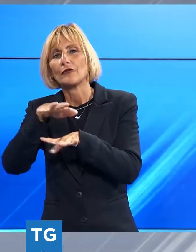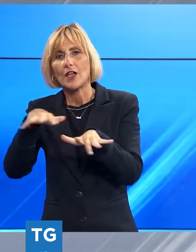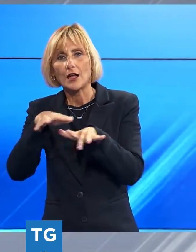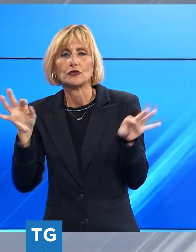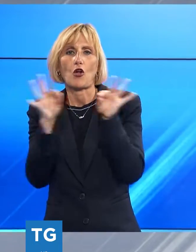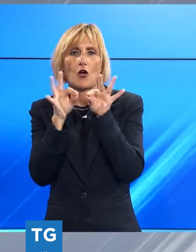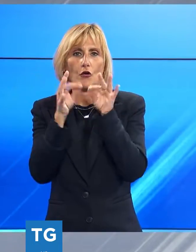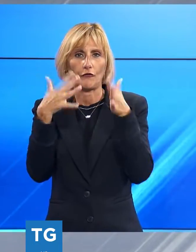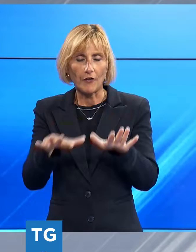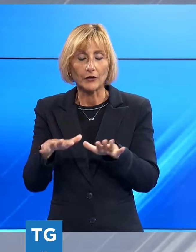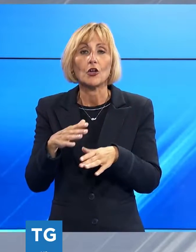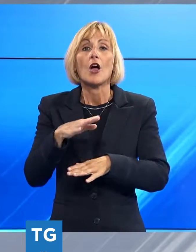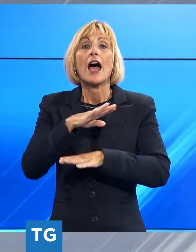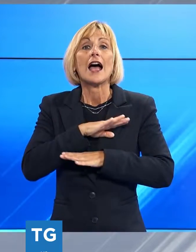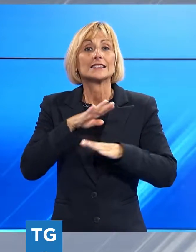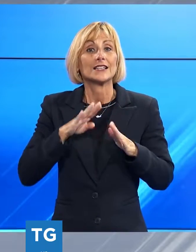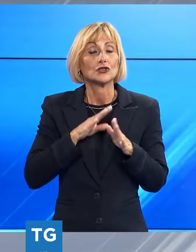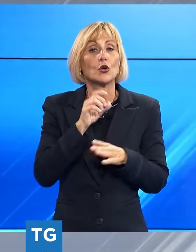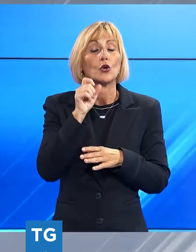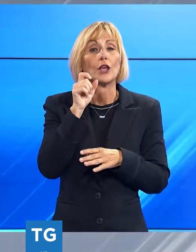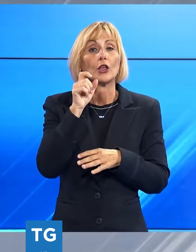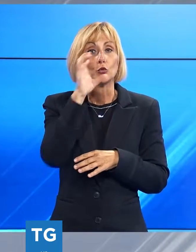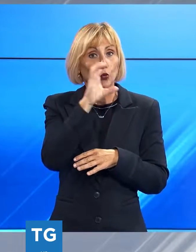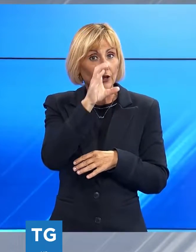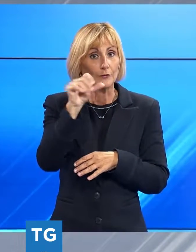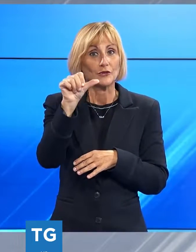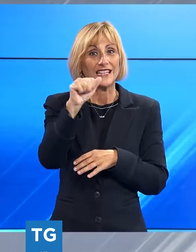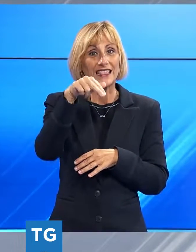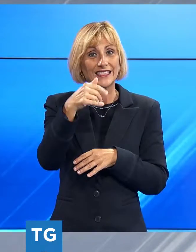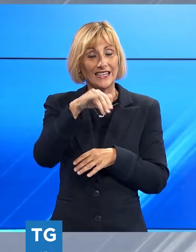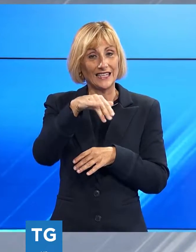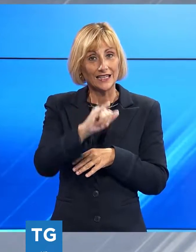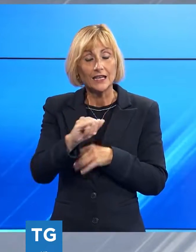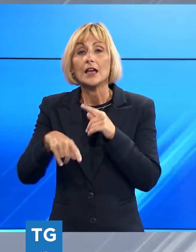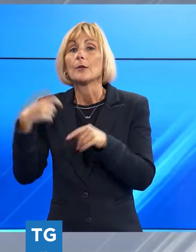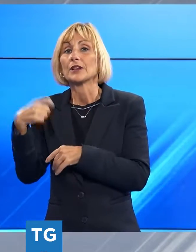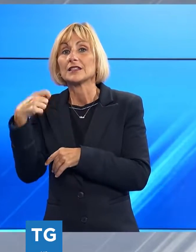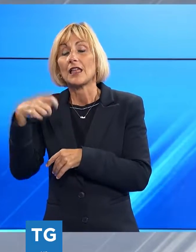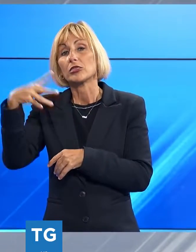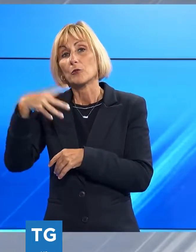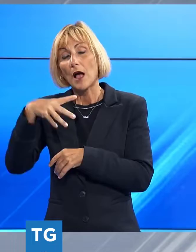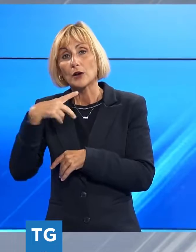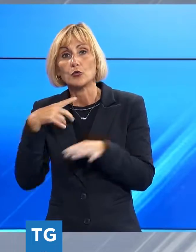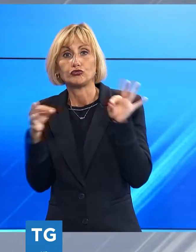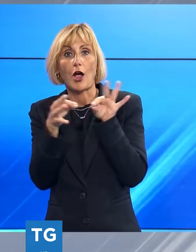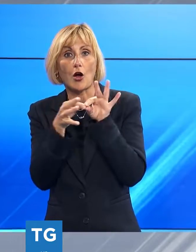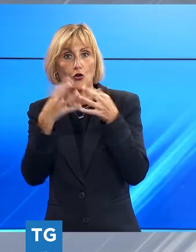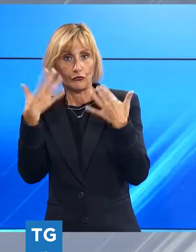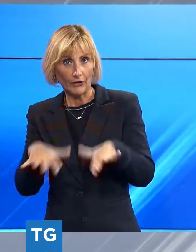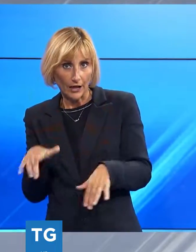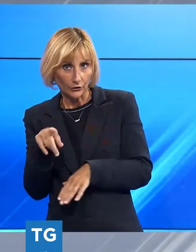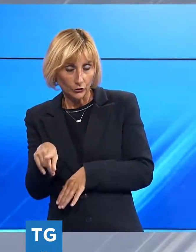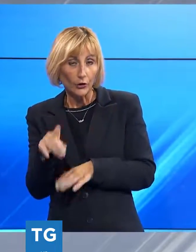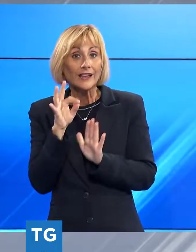riunione fra l'assessore al turismo lucchese, Remo Santini, e la presidente della fondazione, Marialina Marcucci. La data individuata potrebbe